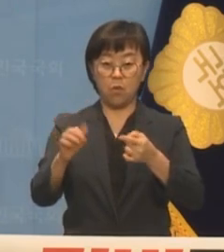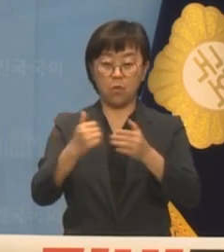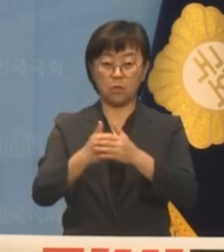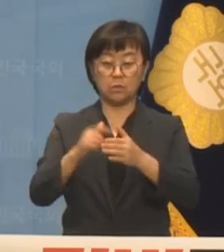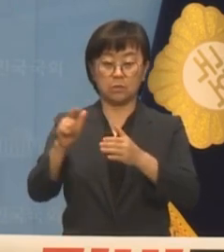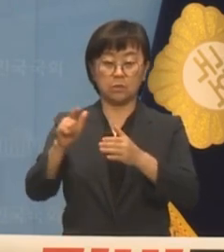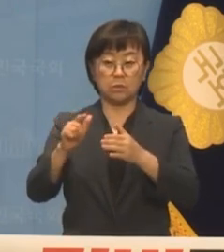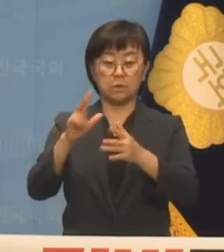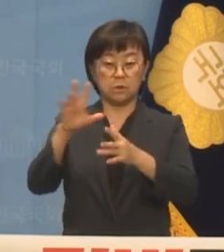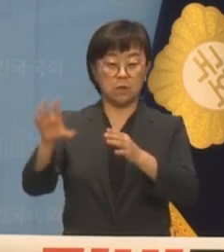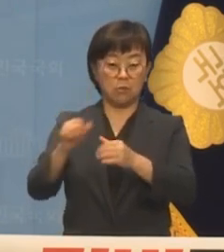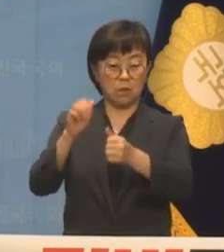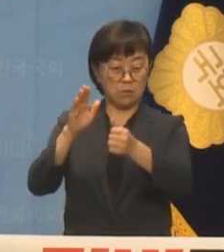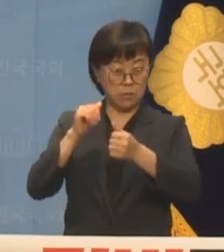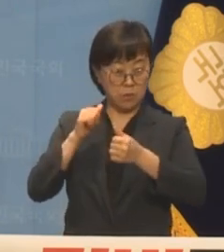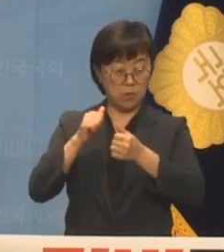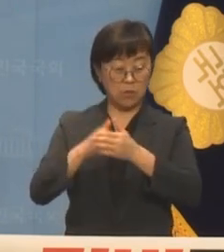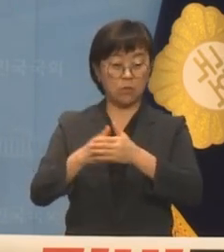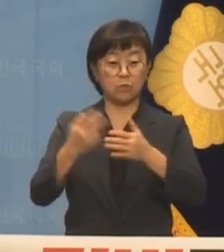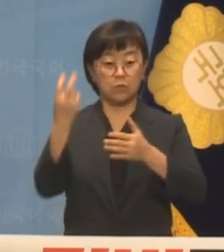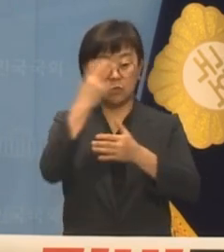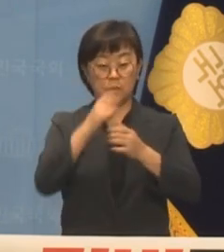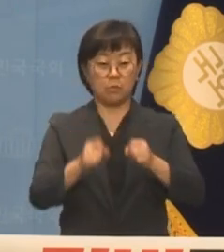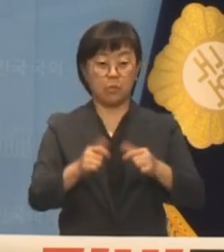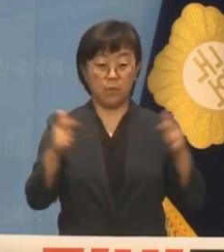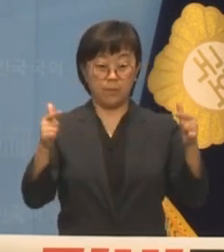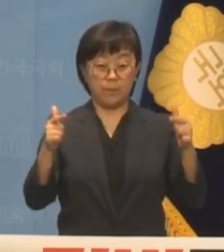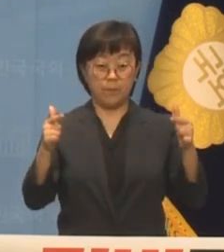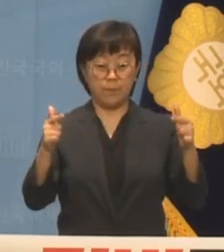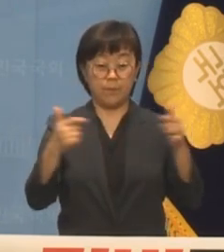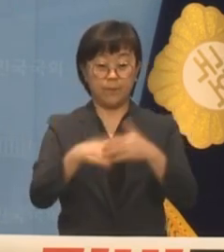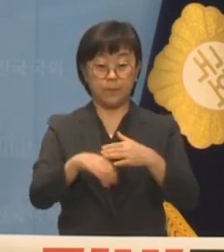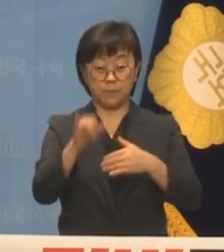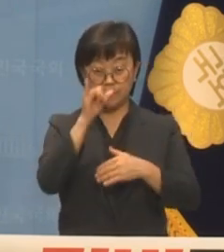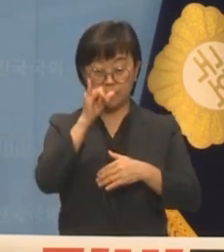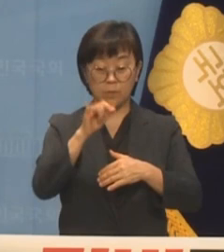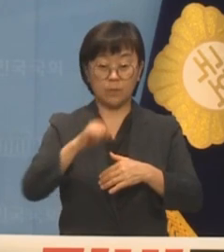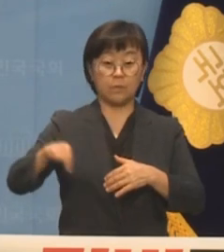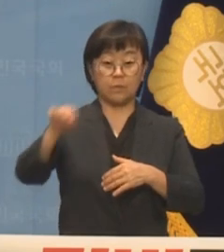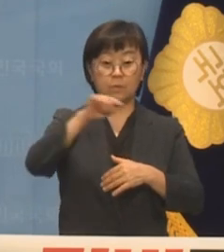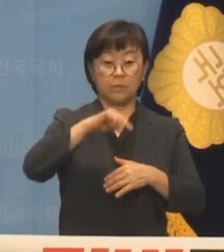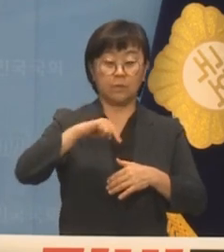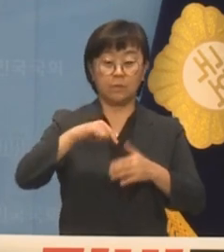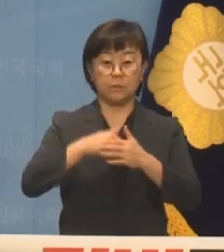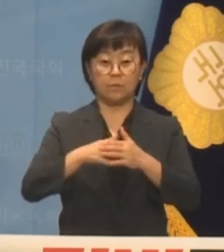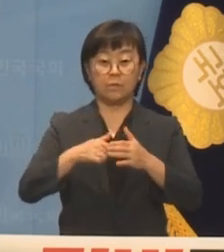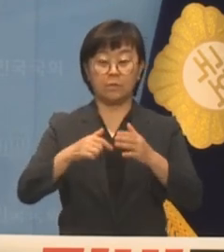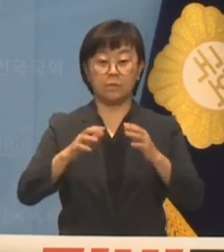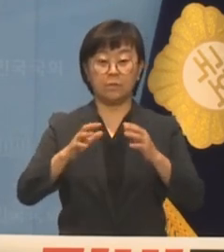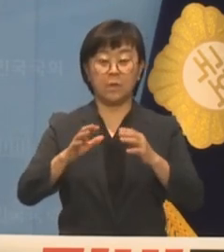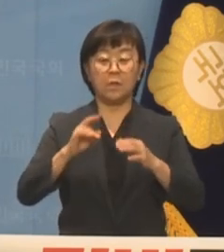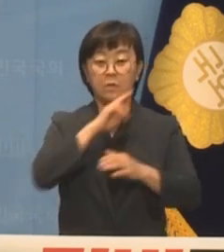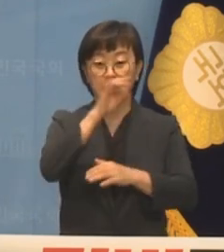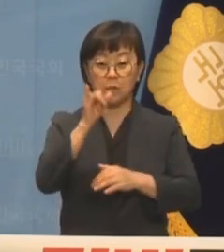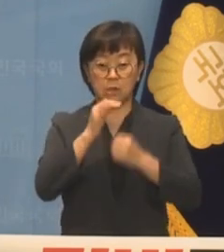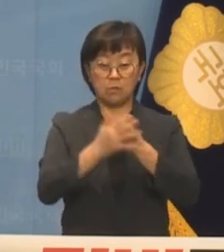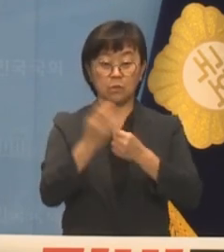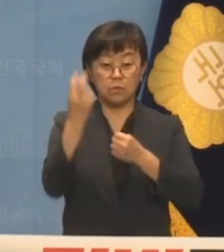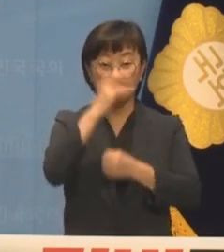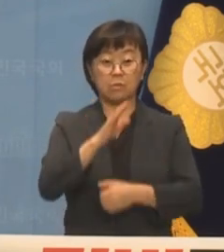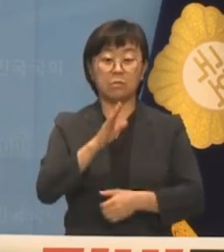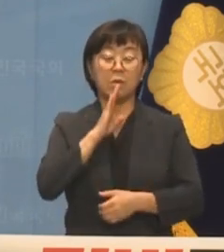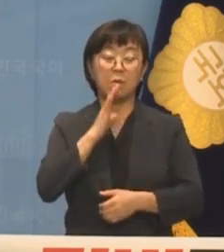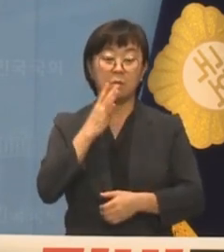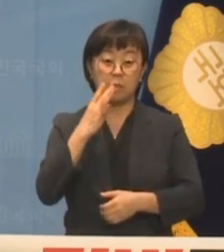소환했고 수사 범위가 확대되자 그들은 의혹이 있다면 수사하는 것이